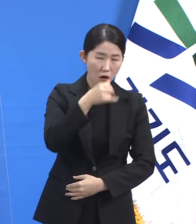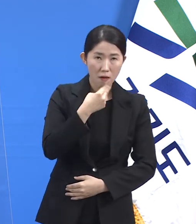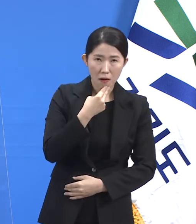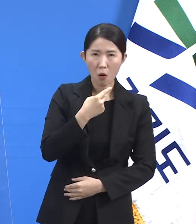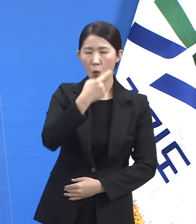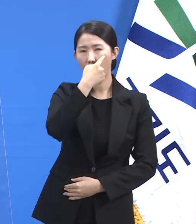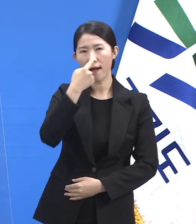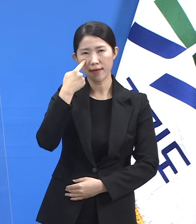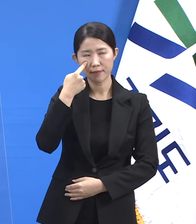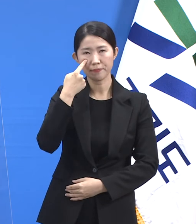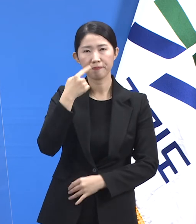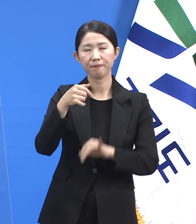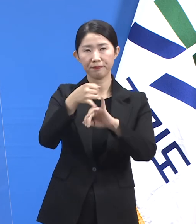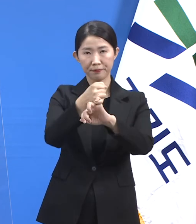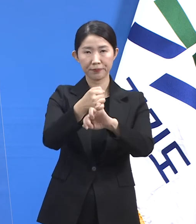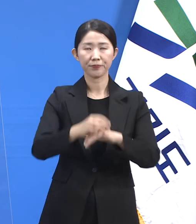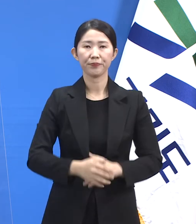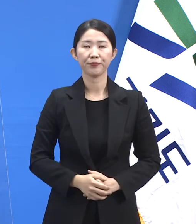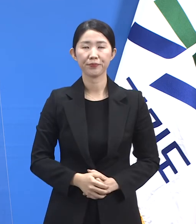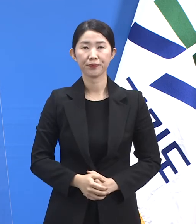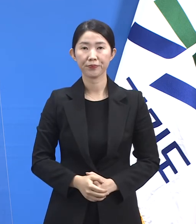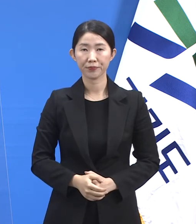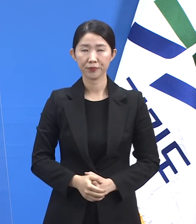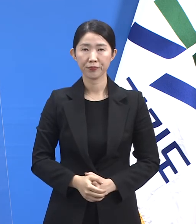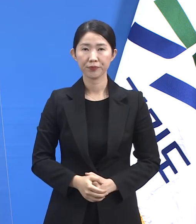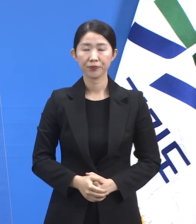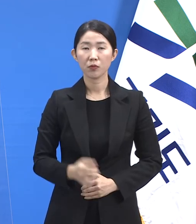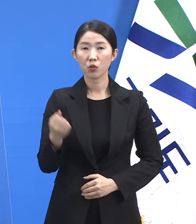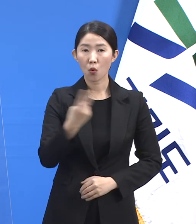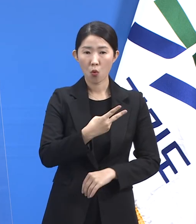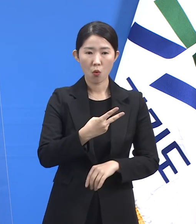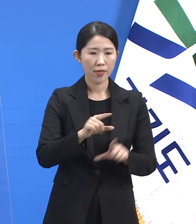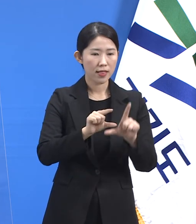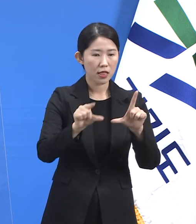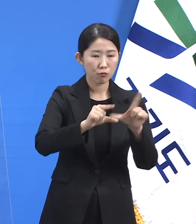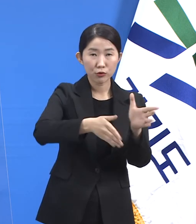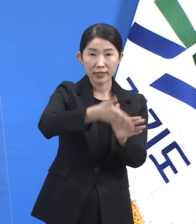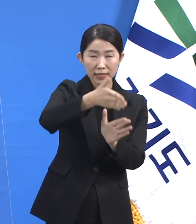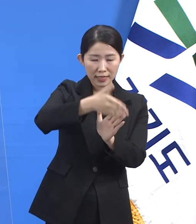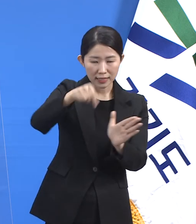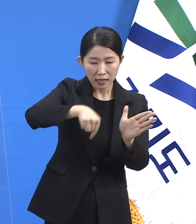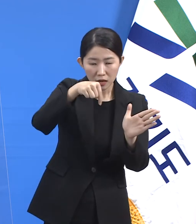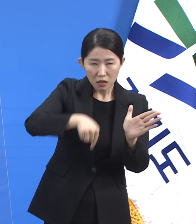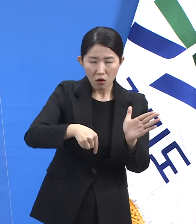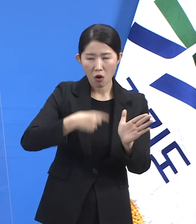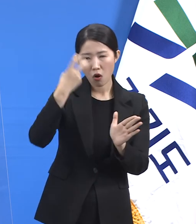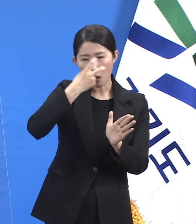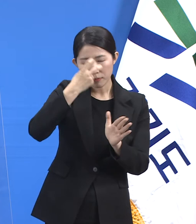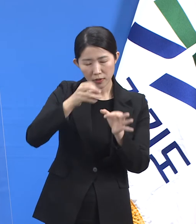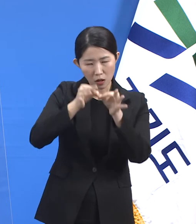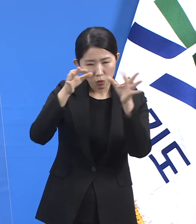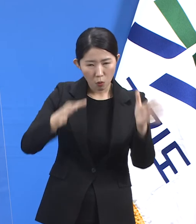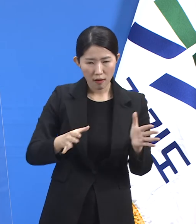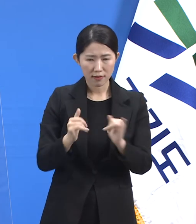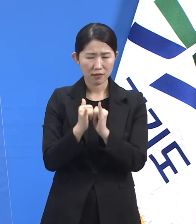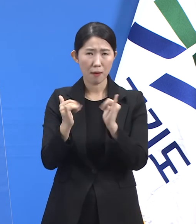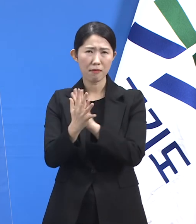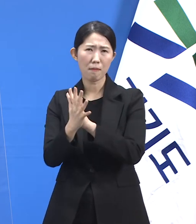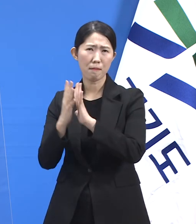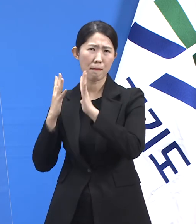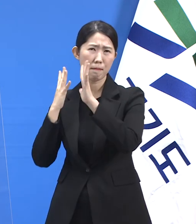아울러 일부 시군의 선별검사소에서 진단검사를 실시하는 동안 많은 사람이 몰려